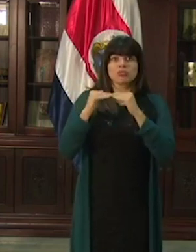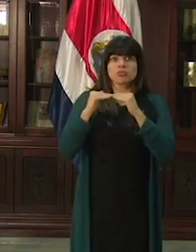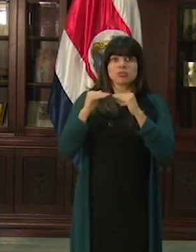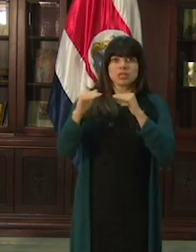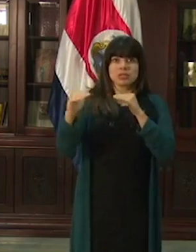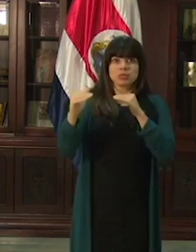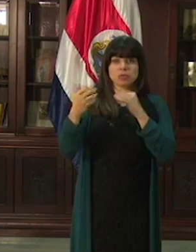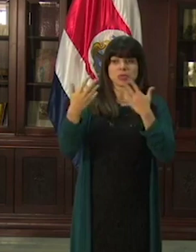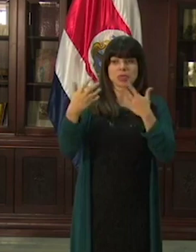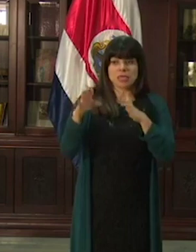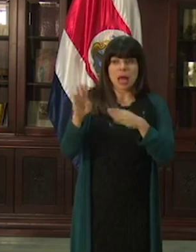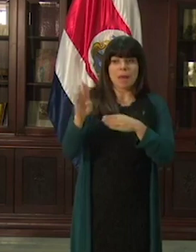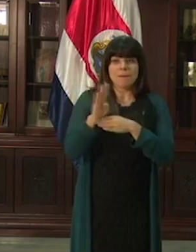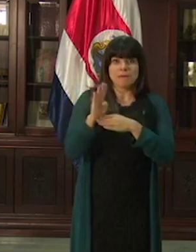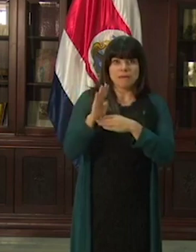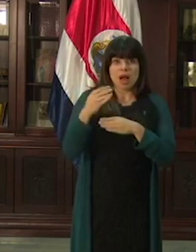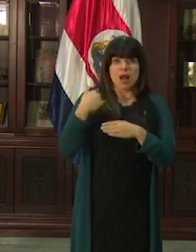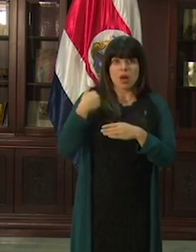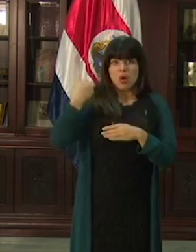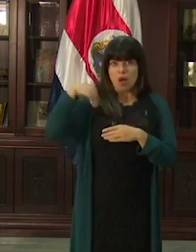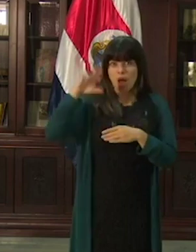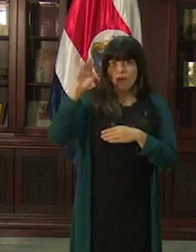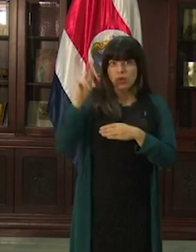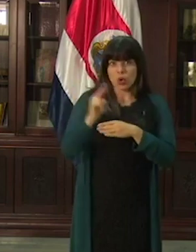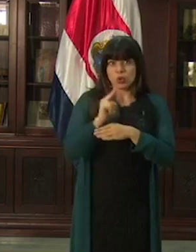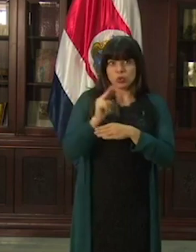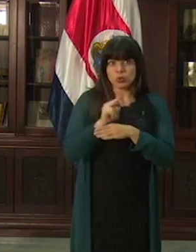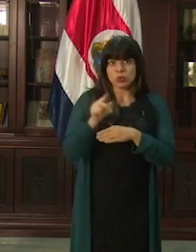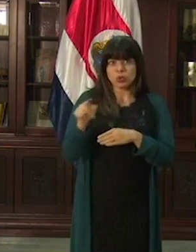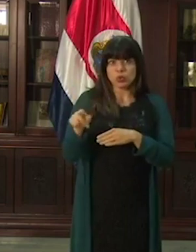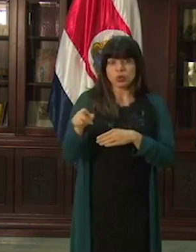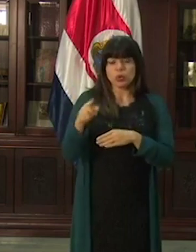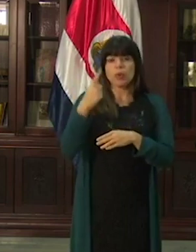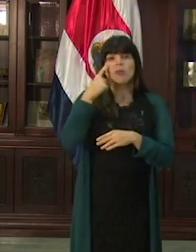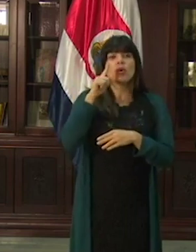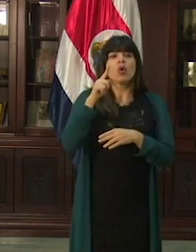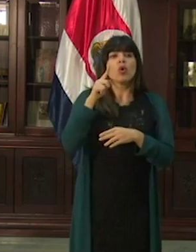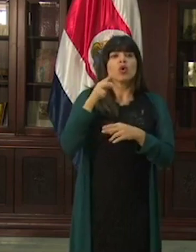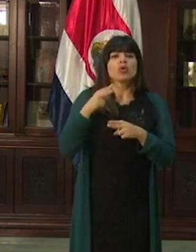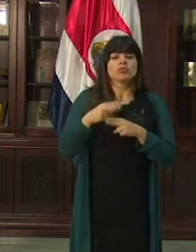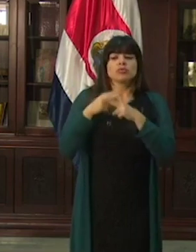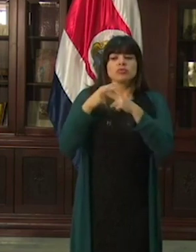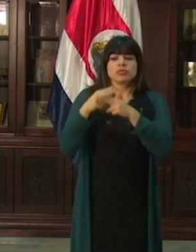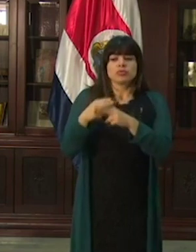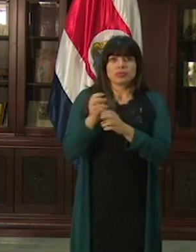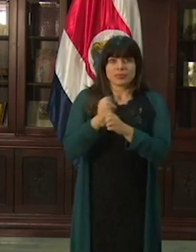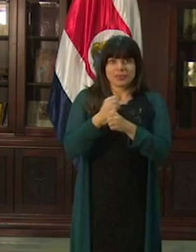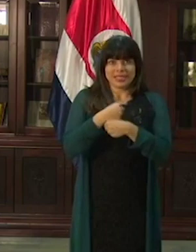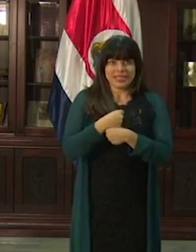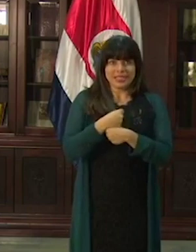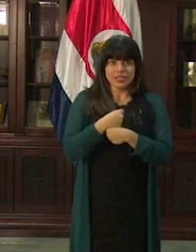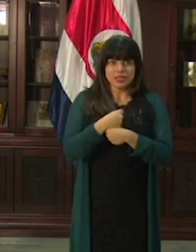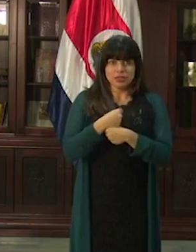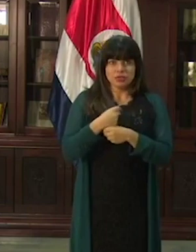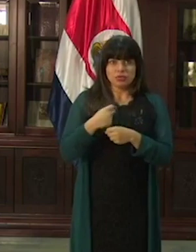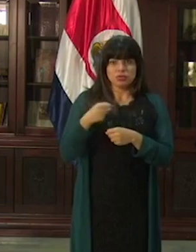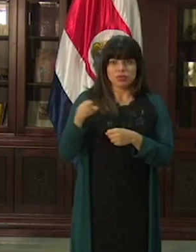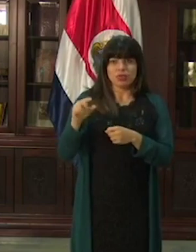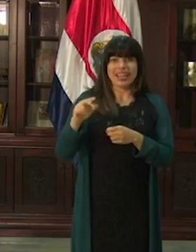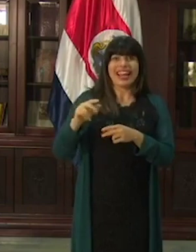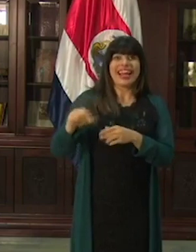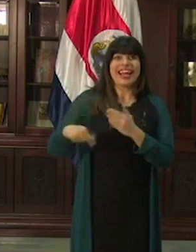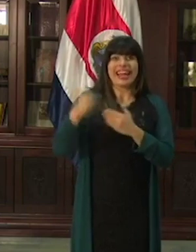el banco venía utilizando a partir de un nombramiento que se hizo raudamente del